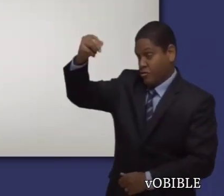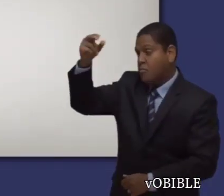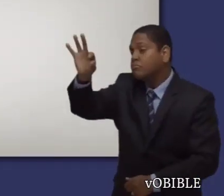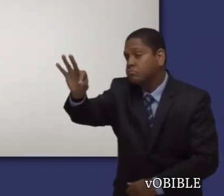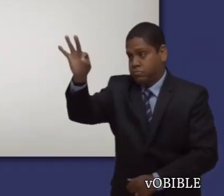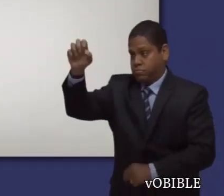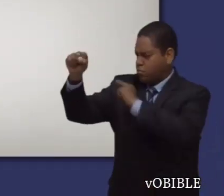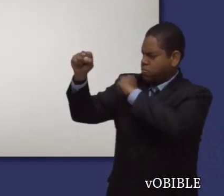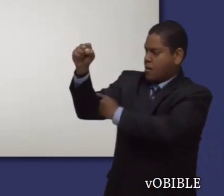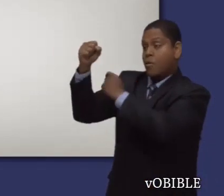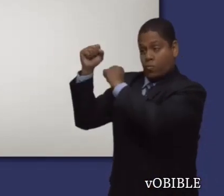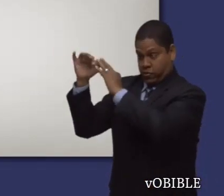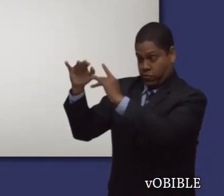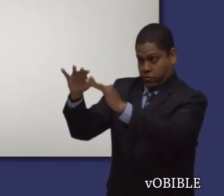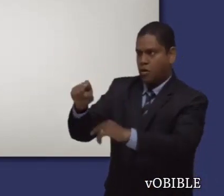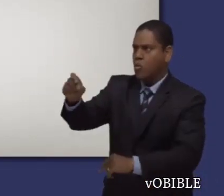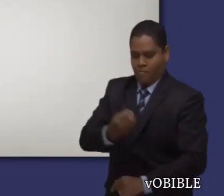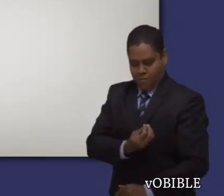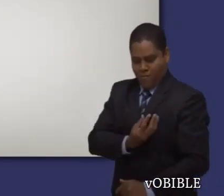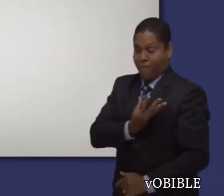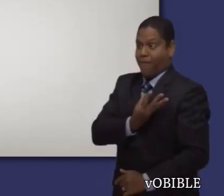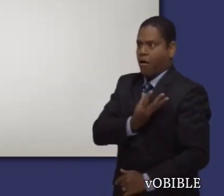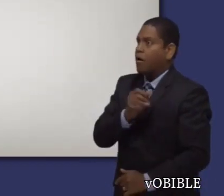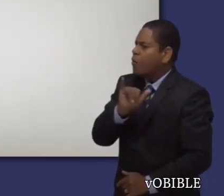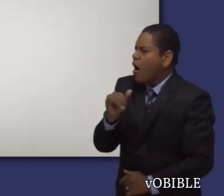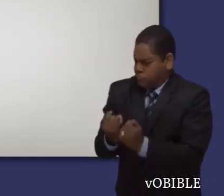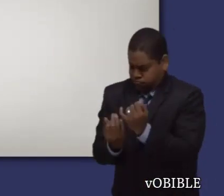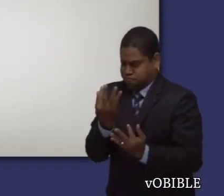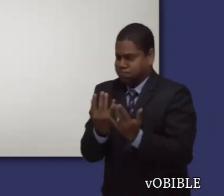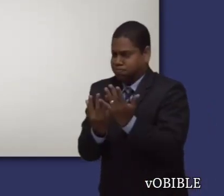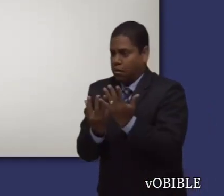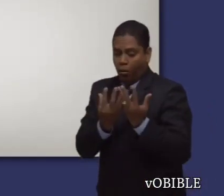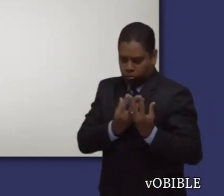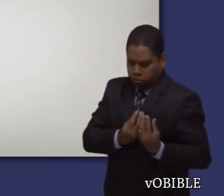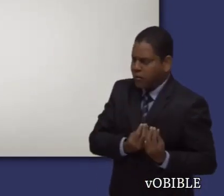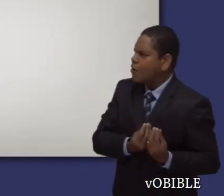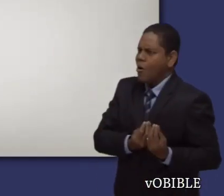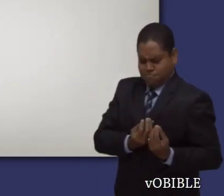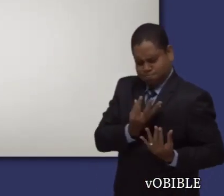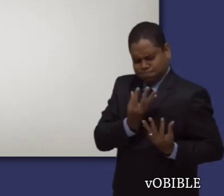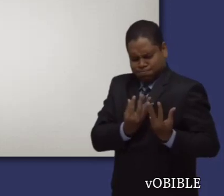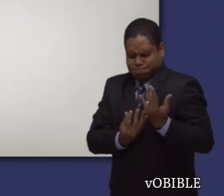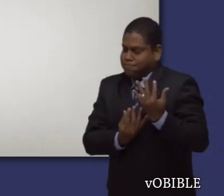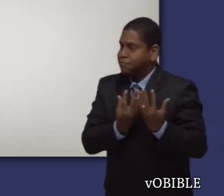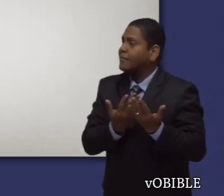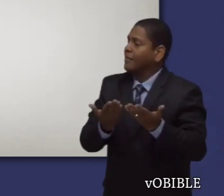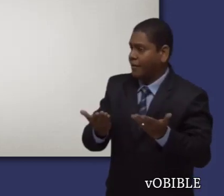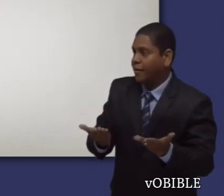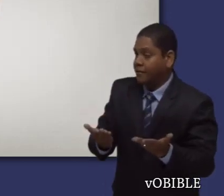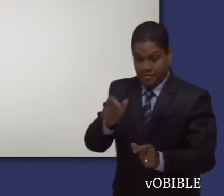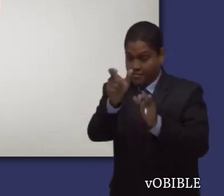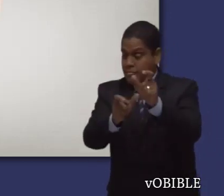Pablo escribió esta cariñosa carta para animar a Timoteo a avivar como un fuego el don de Dios que había recibido.